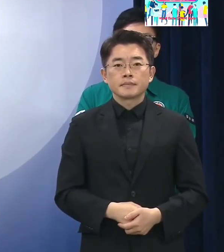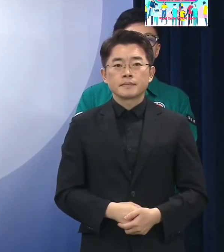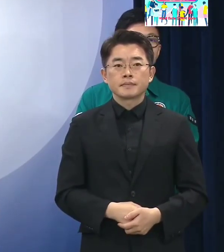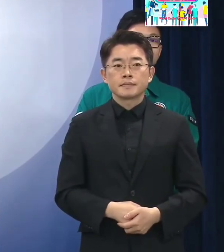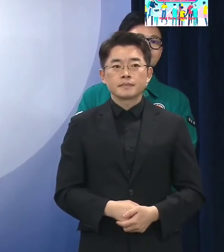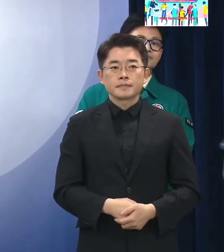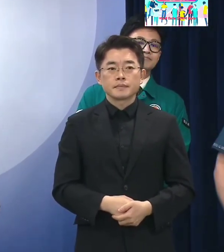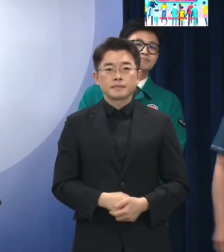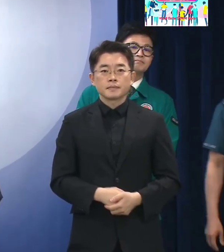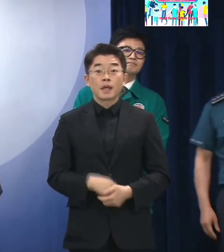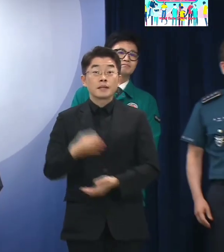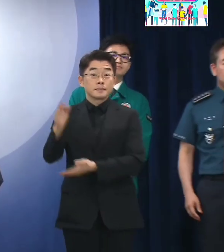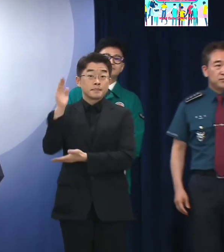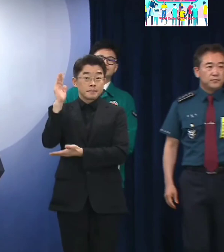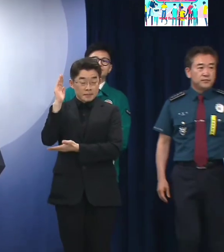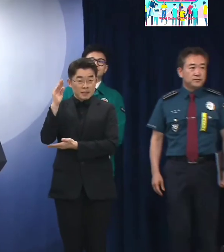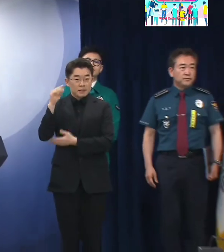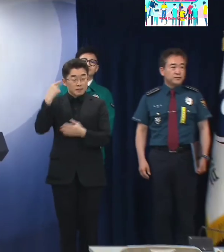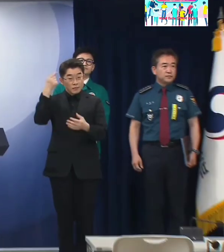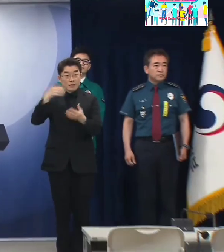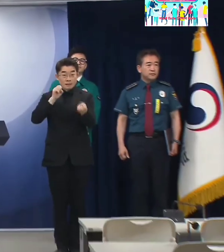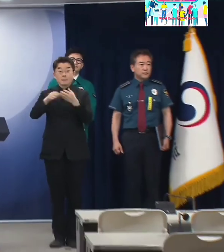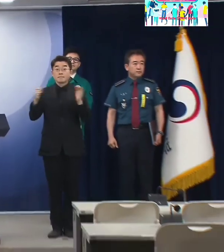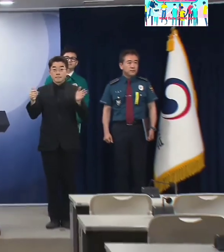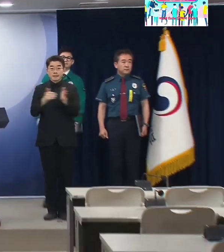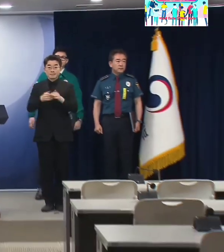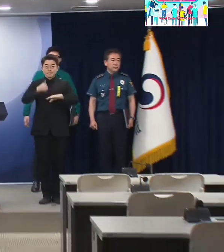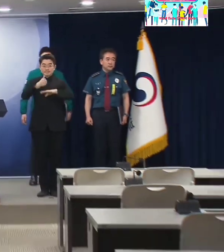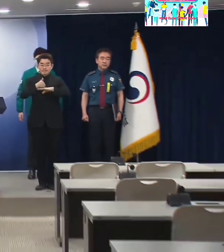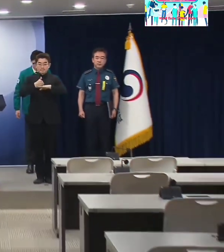그럼 이상으로 질의응답을 마치겠습니다 감사합니다